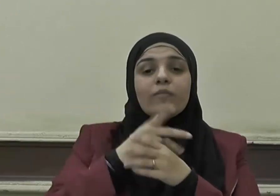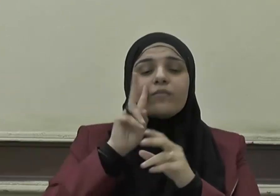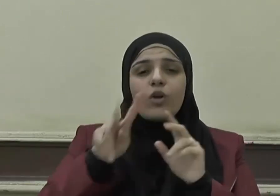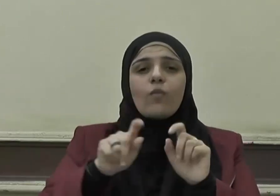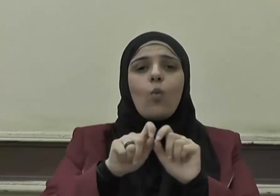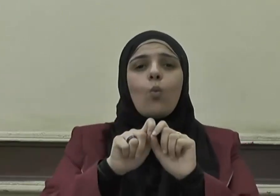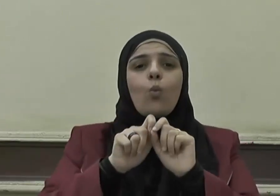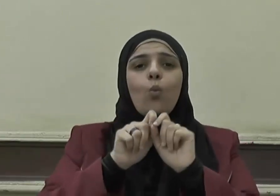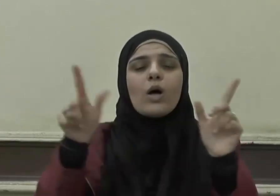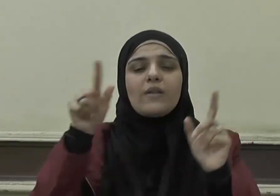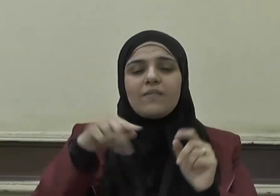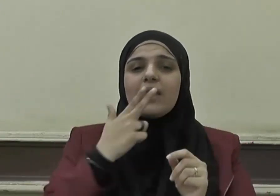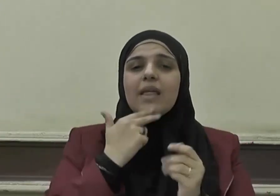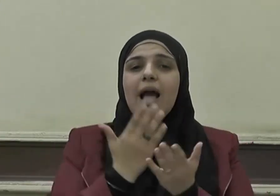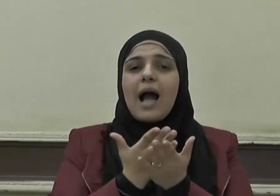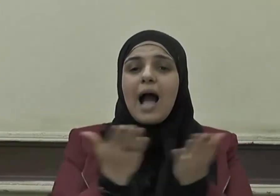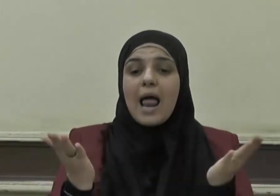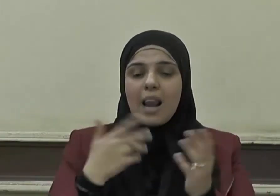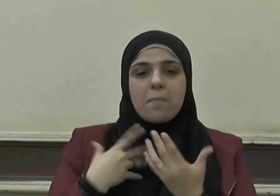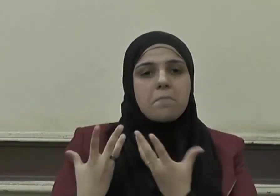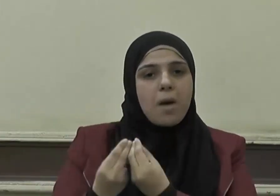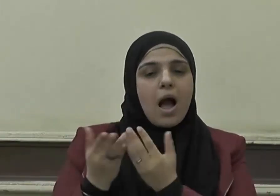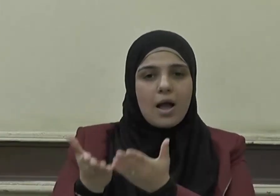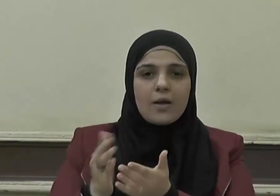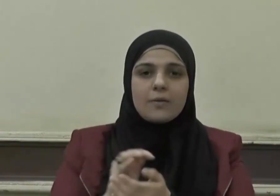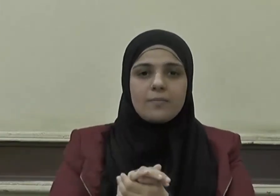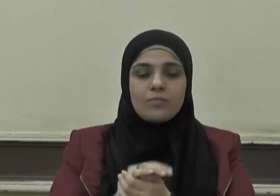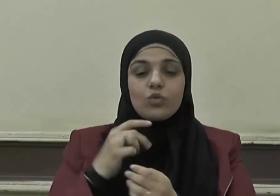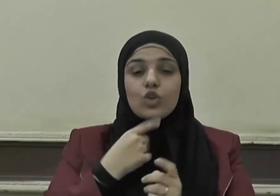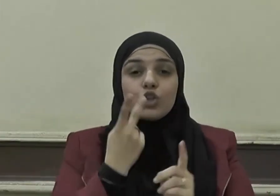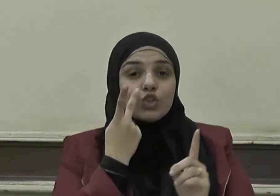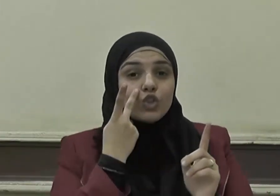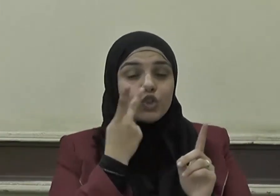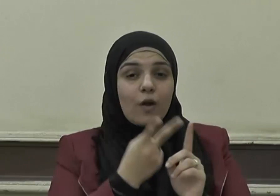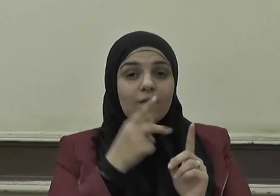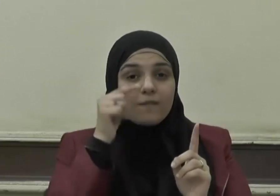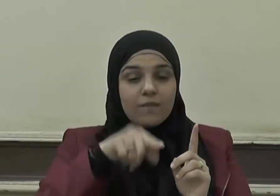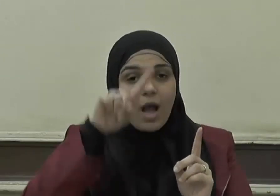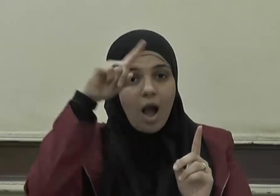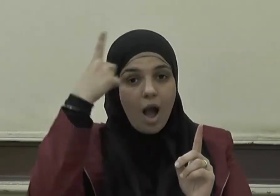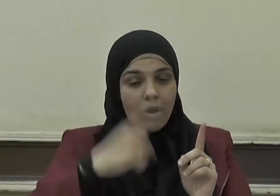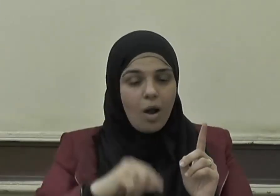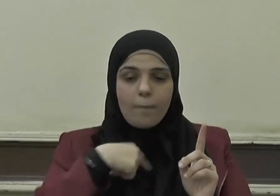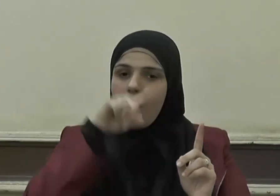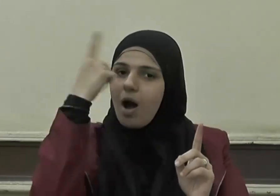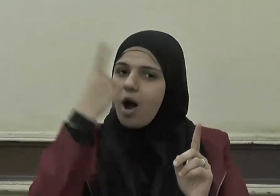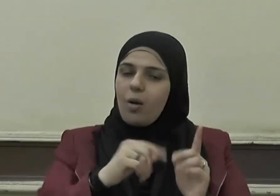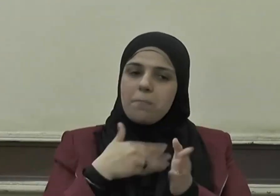فيه حلالاً استحللناه وما كان فيه حراماً حرمناه